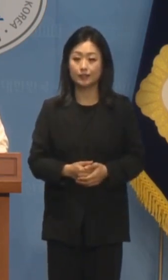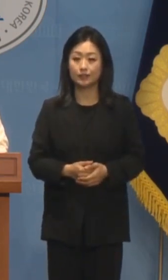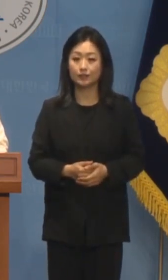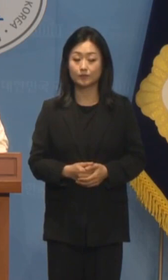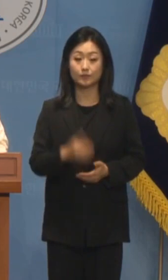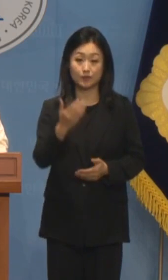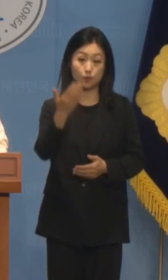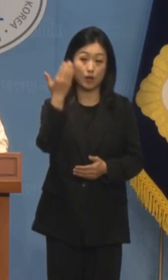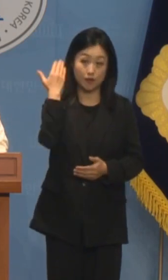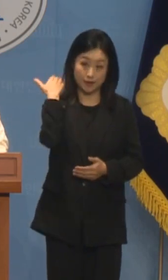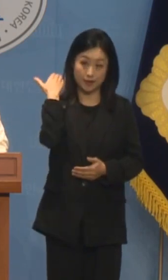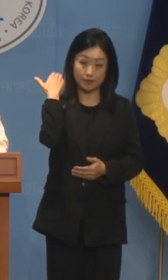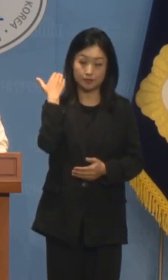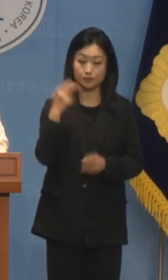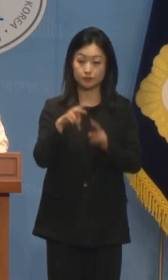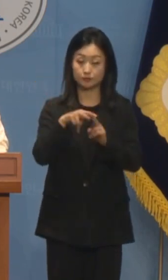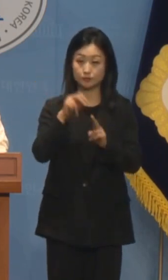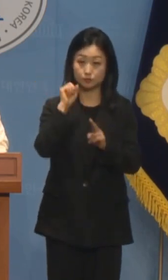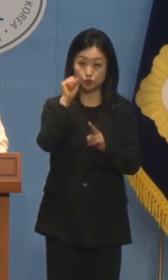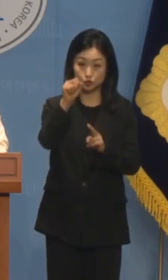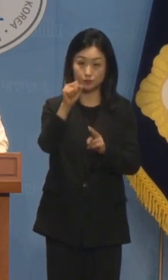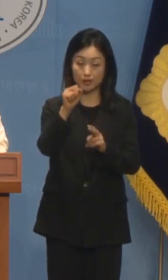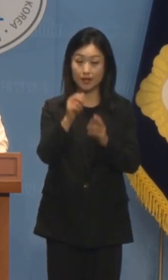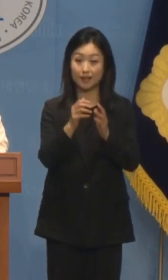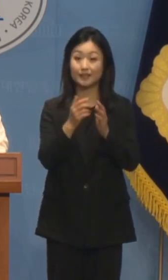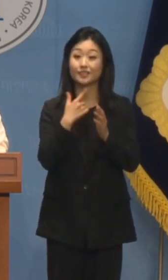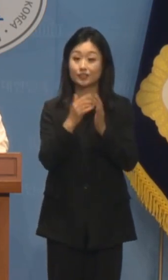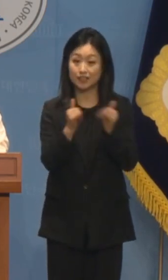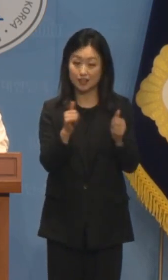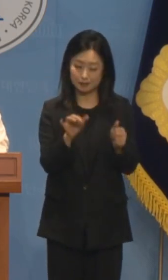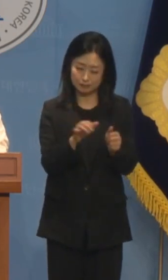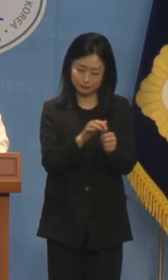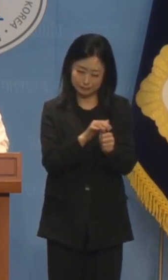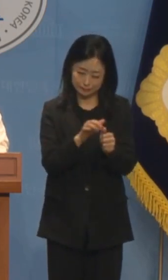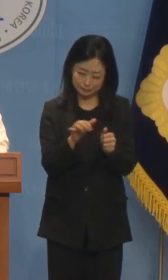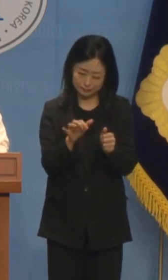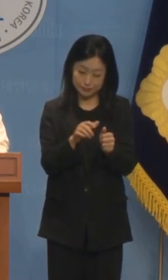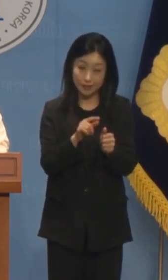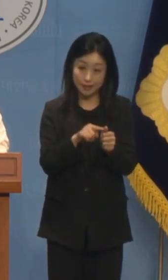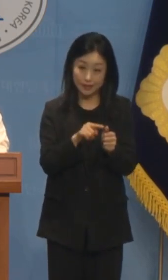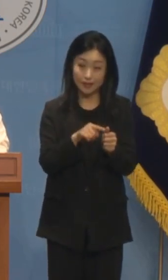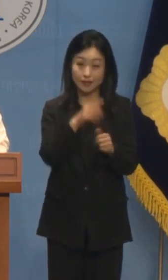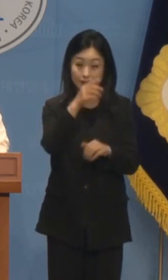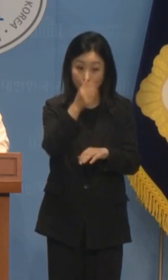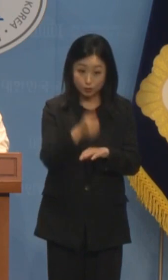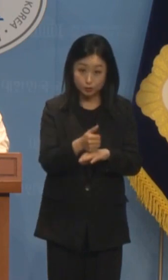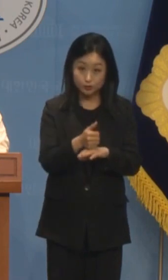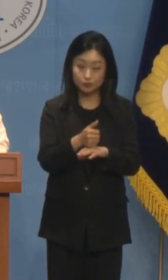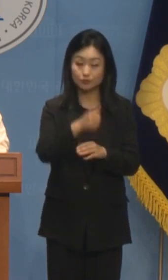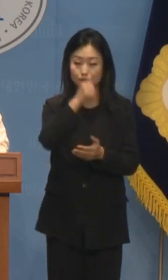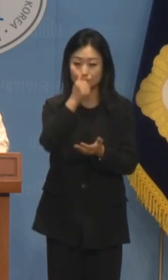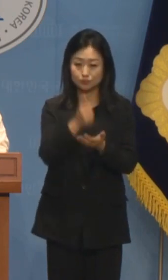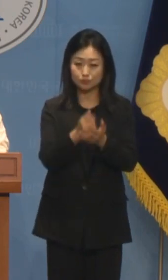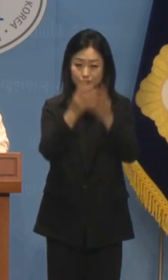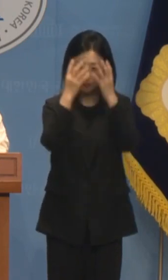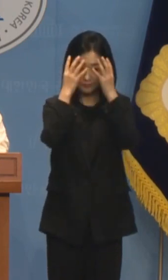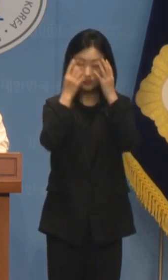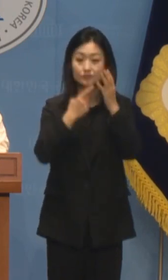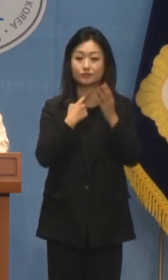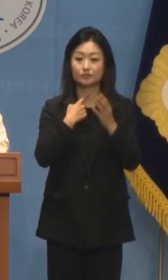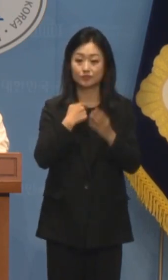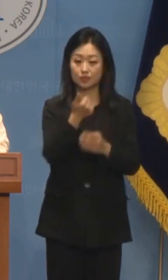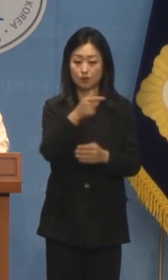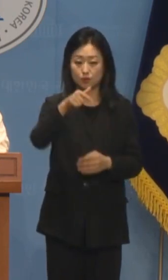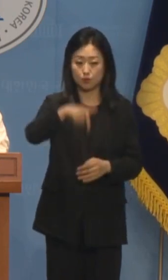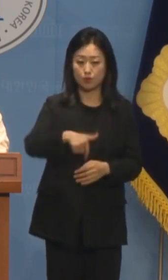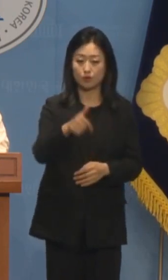과거 후보 매수로 공책선거법을 어겨 징역형을 선고받은 광로현 전 서울시교